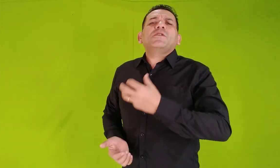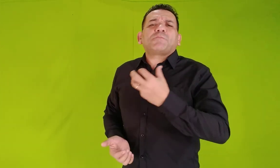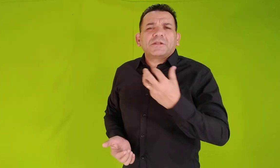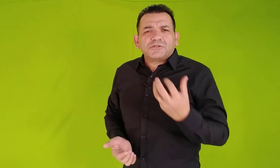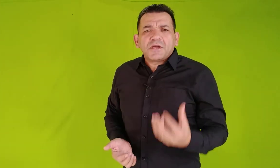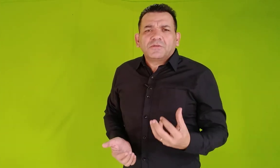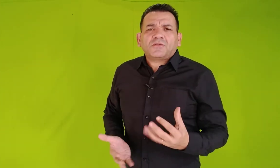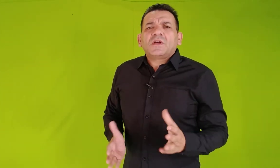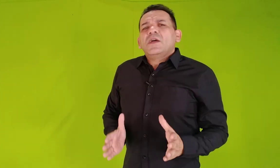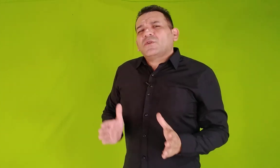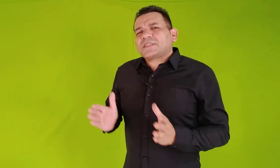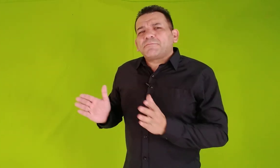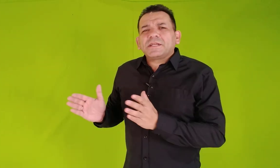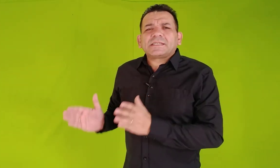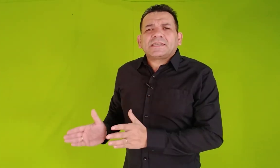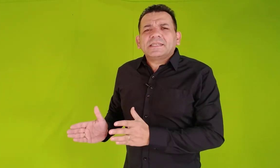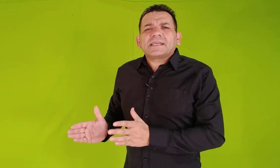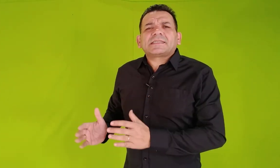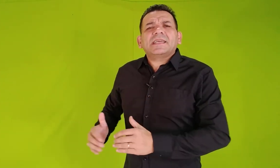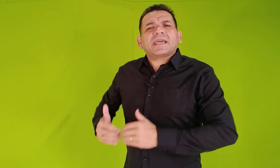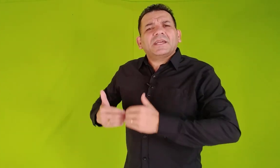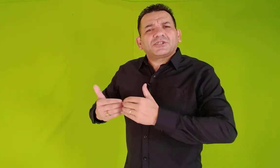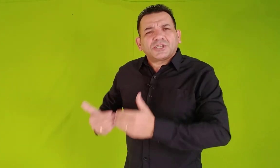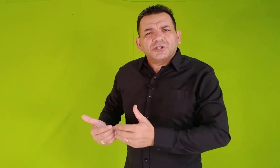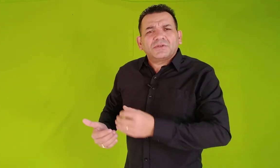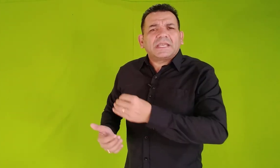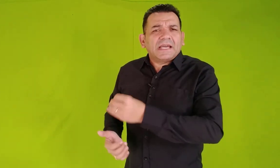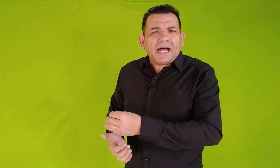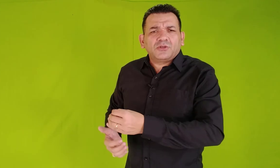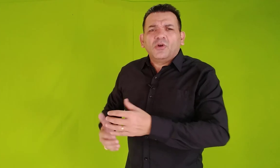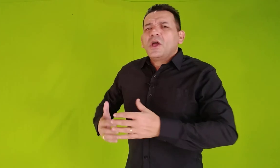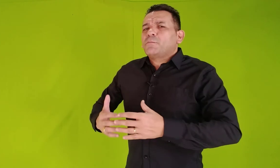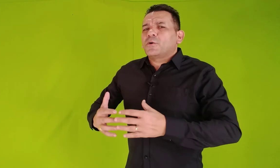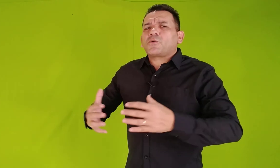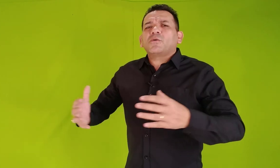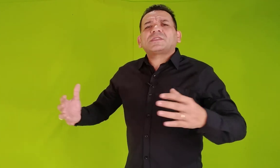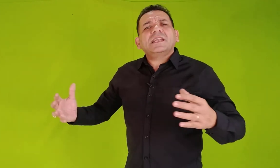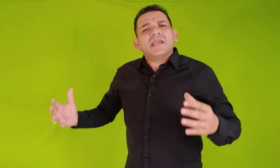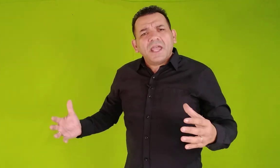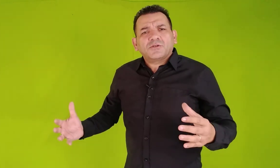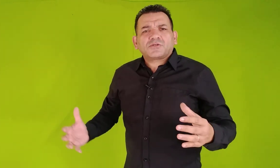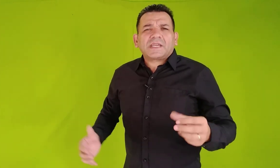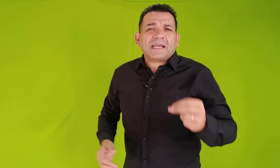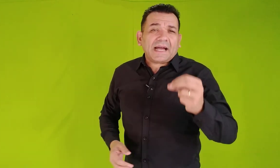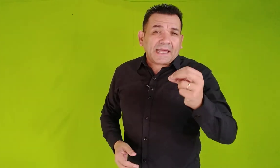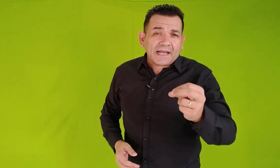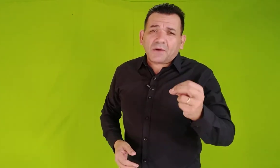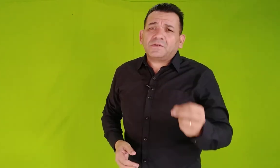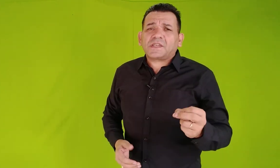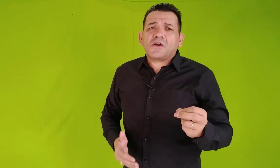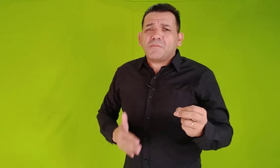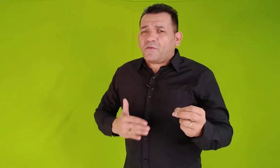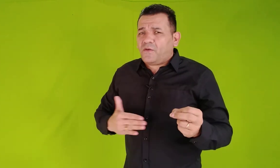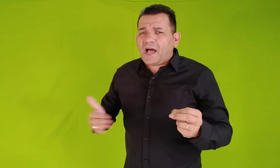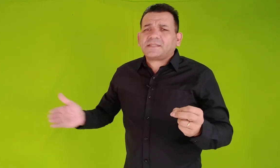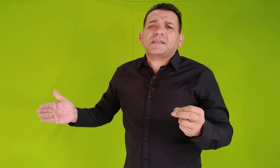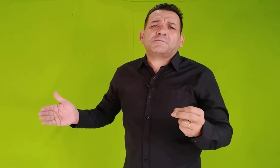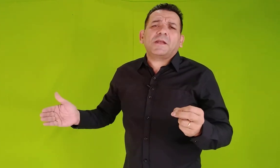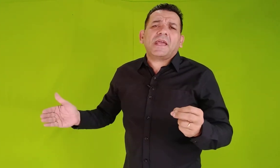empreendimento, você precisa ser regido, guiado por conselheiros que carregam consigo uma vasta experiência